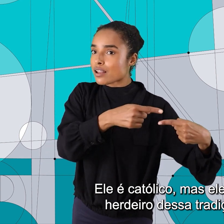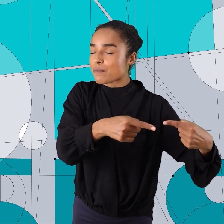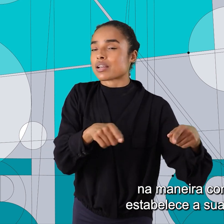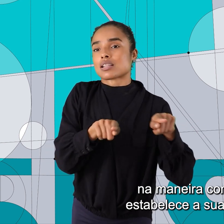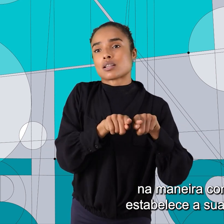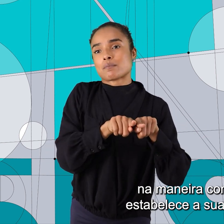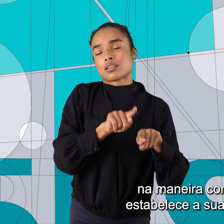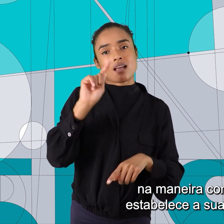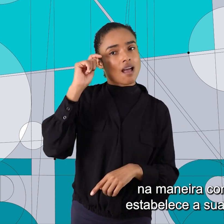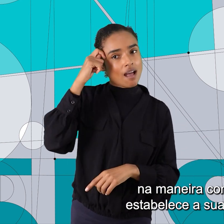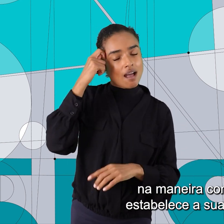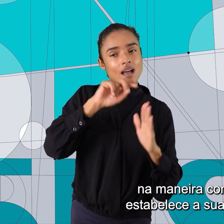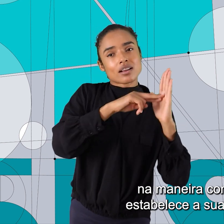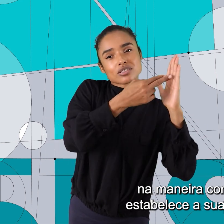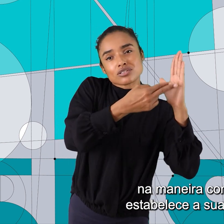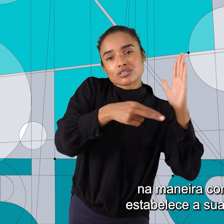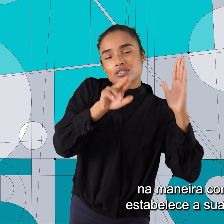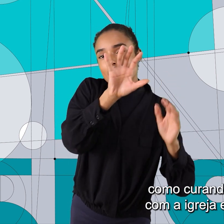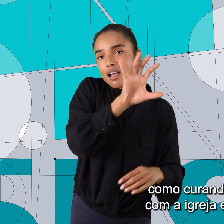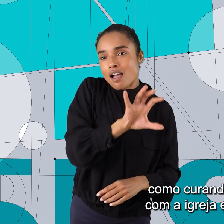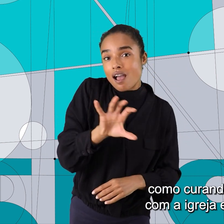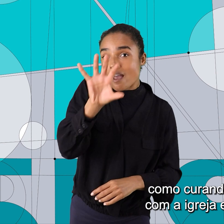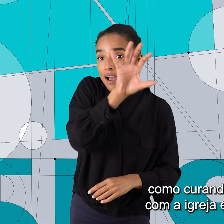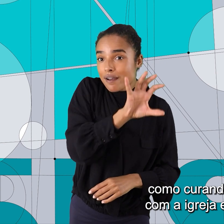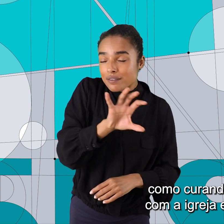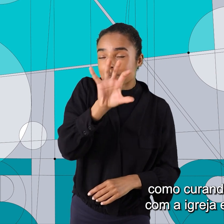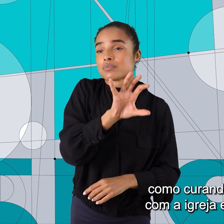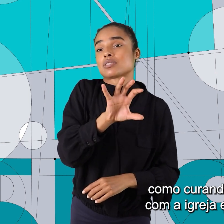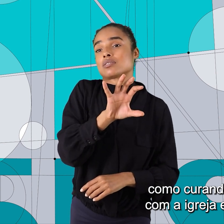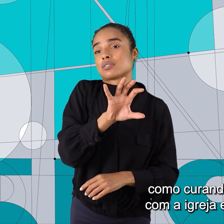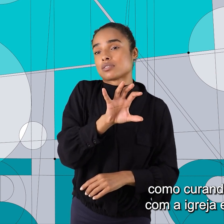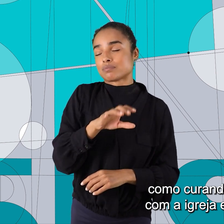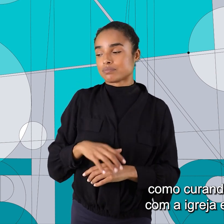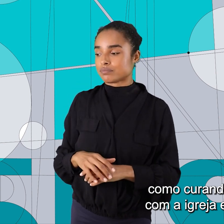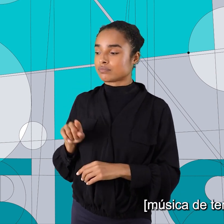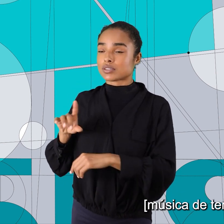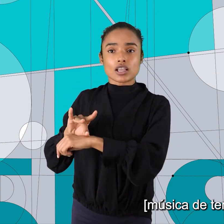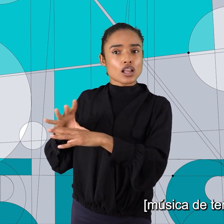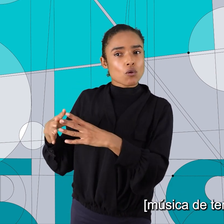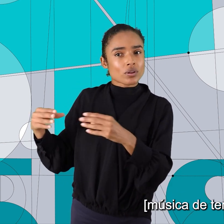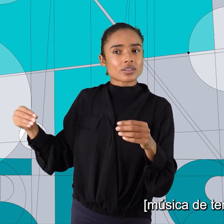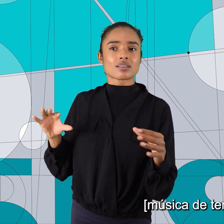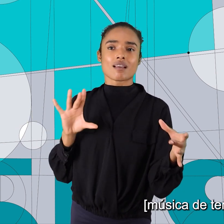africana na maneira como ele estabelece a sua relação como curandeiro, com a igreja e etc.